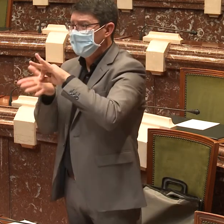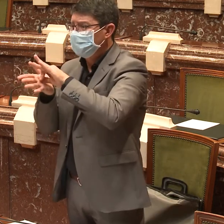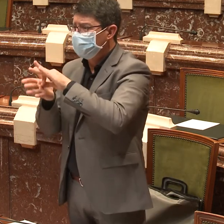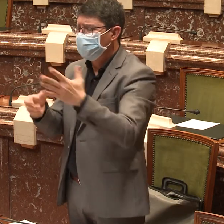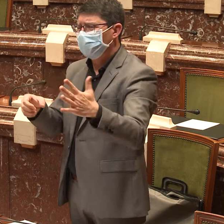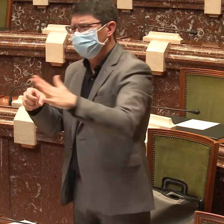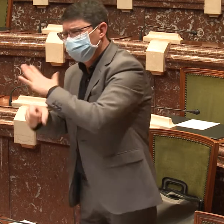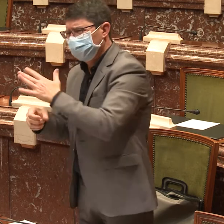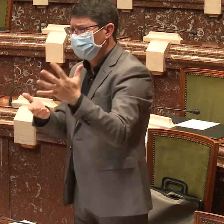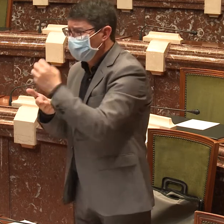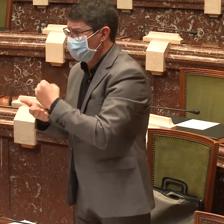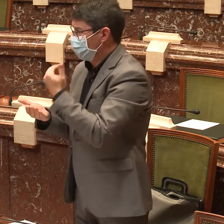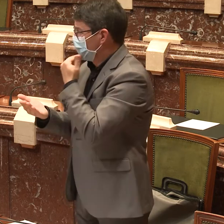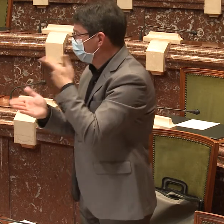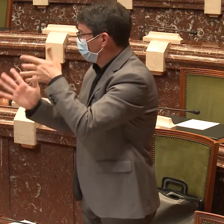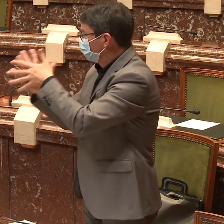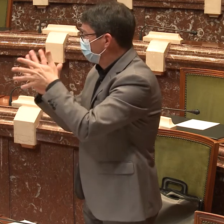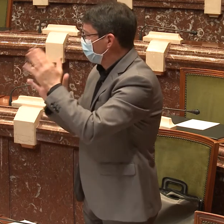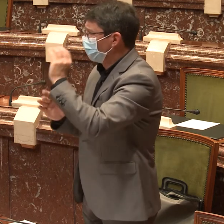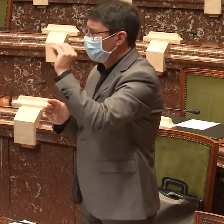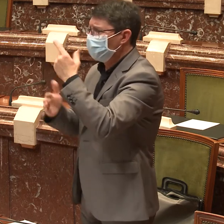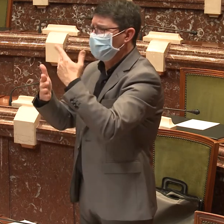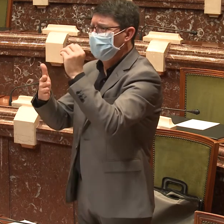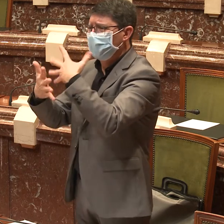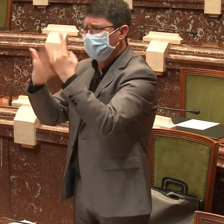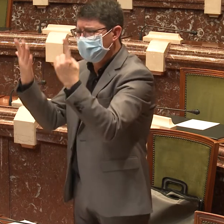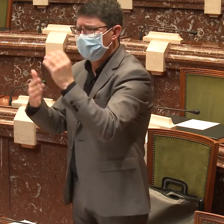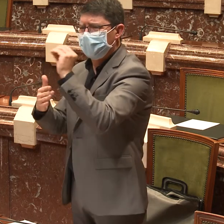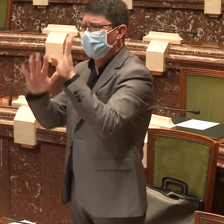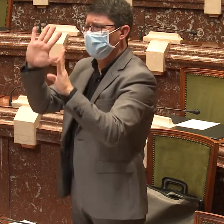Por ejemplo, el sistema de videointerpretación lo cubriría todo.